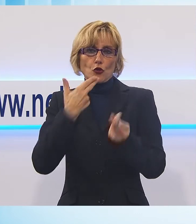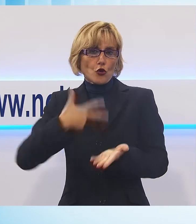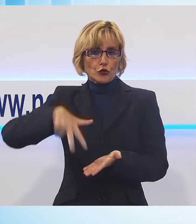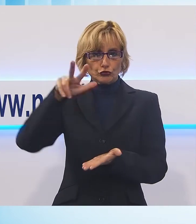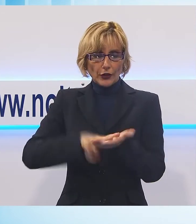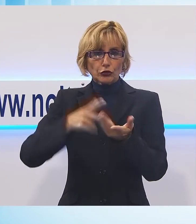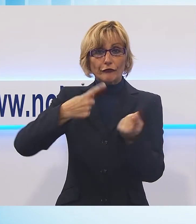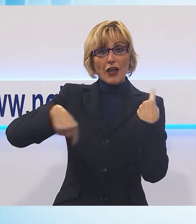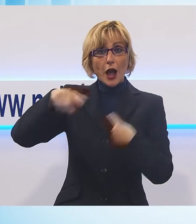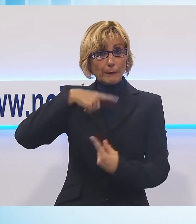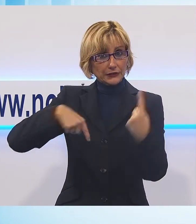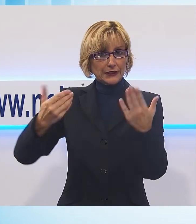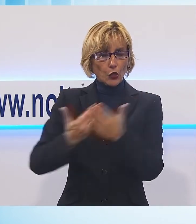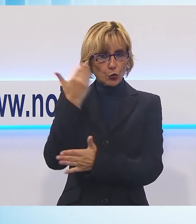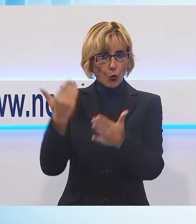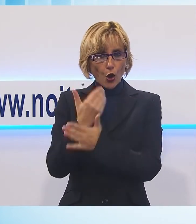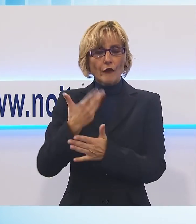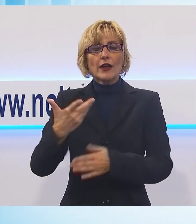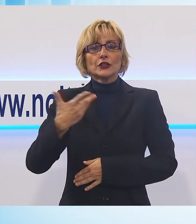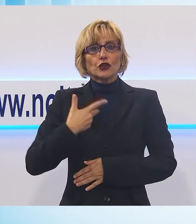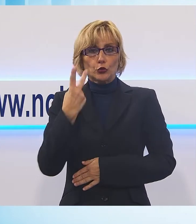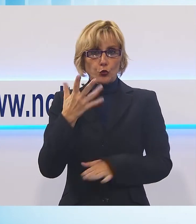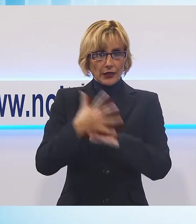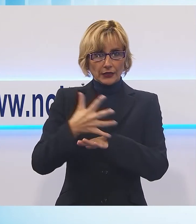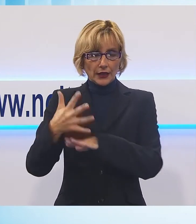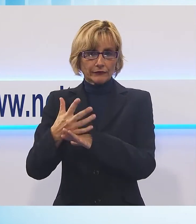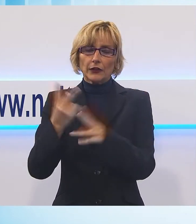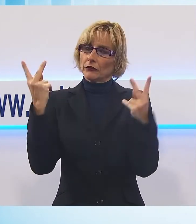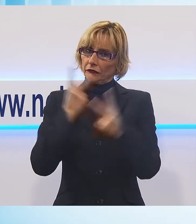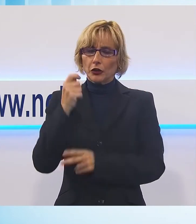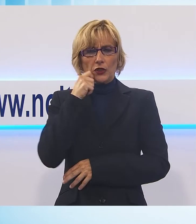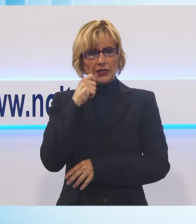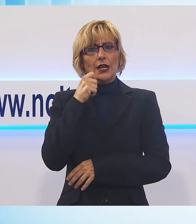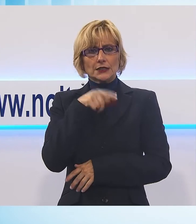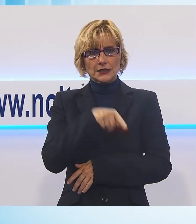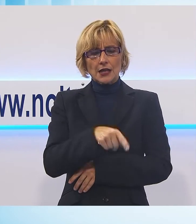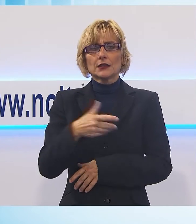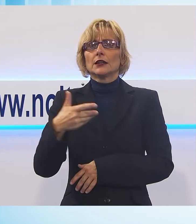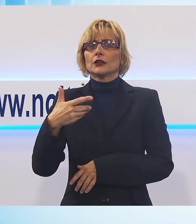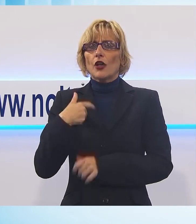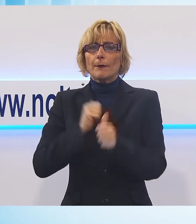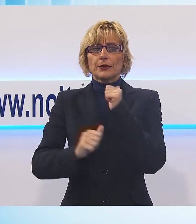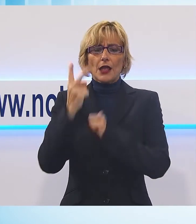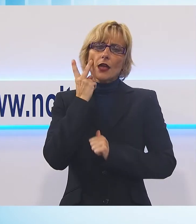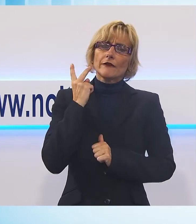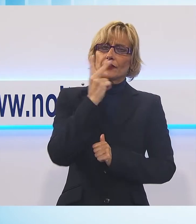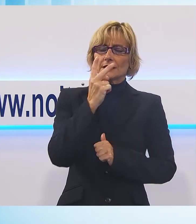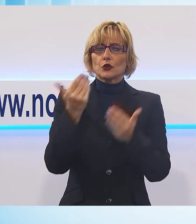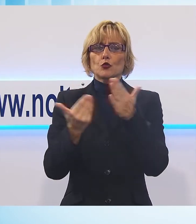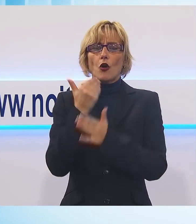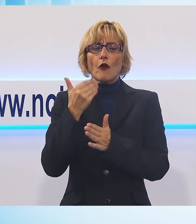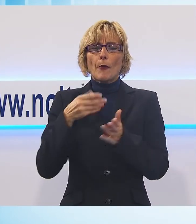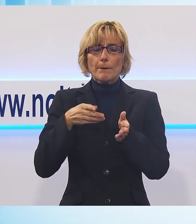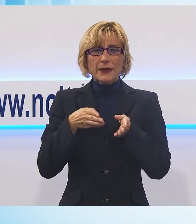viabilità sarà interessata da due interventi davvero interessanti sono infatti previsti la realizzazione di un percorso